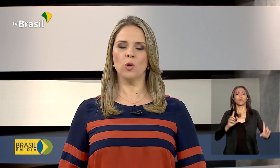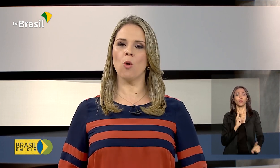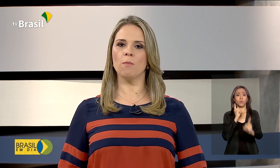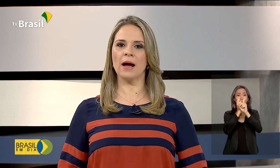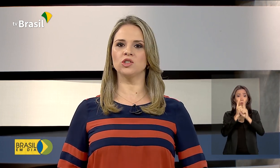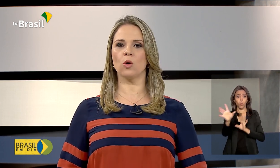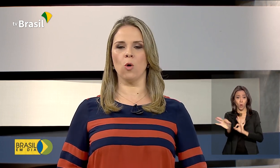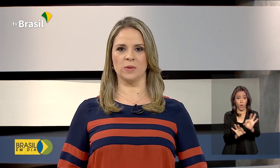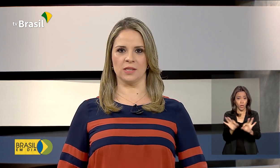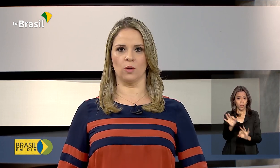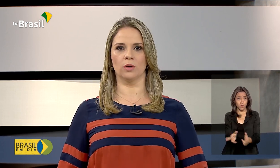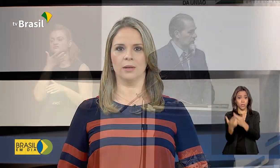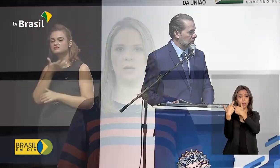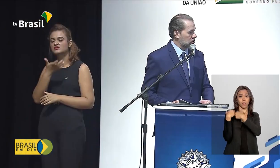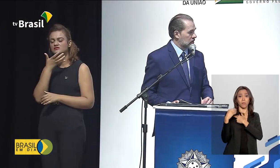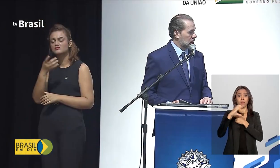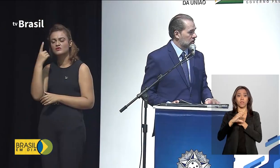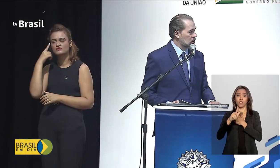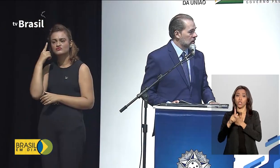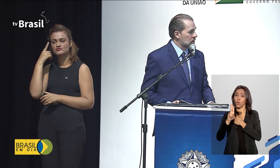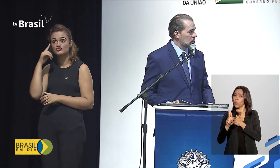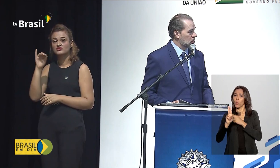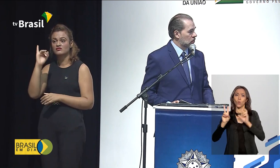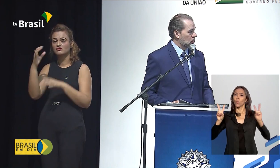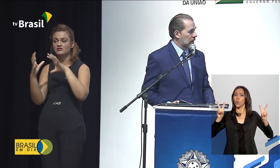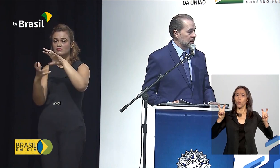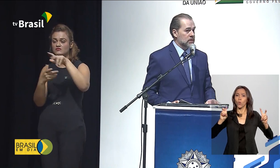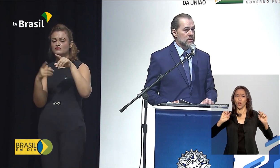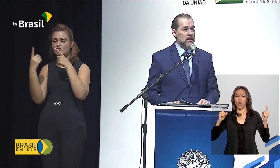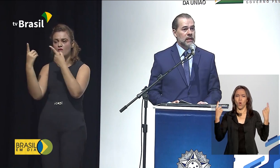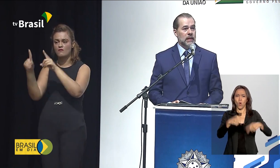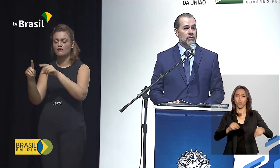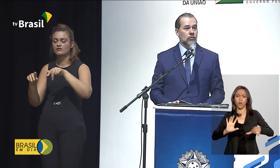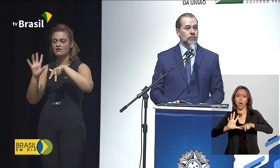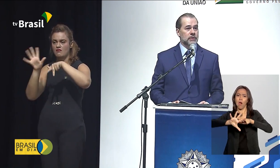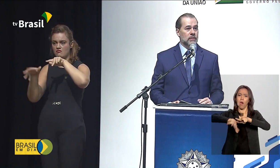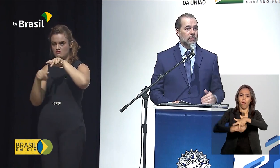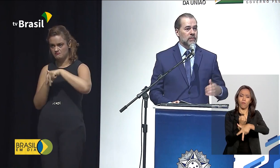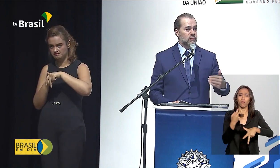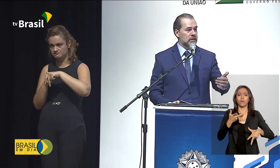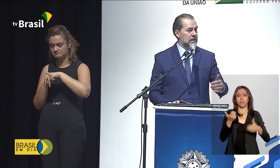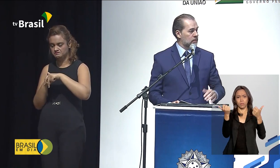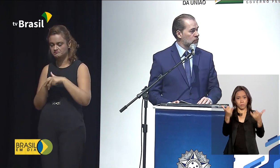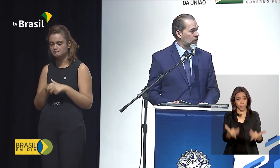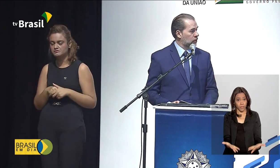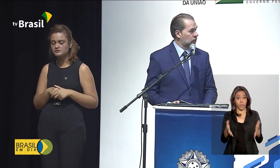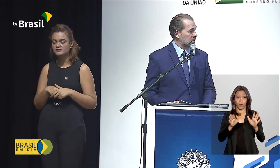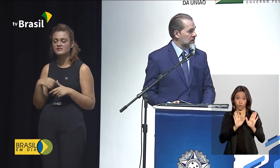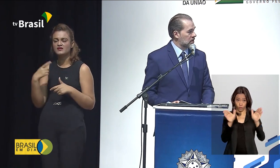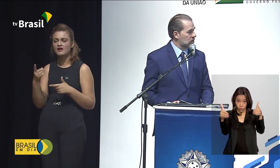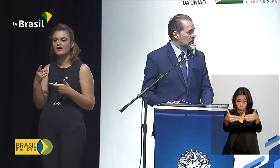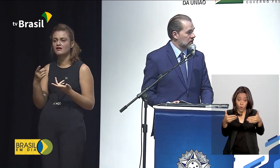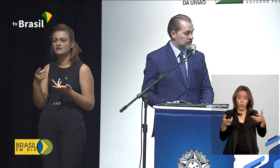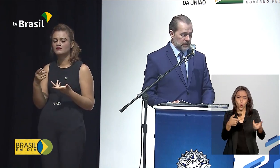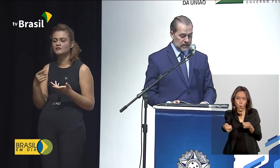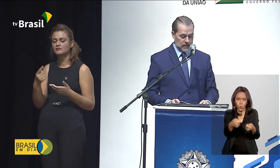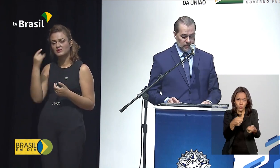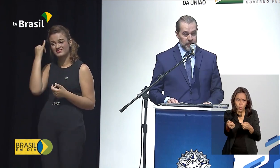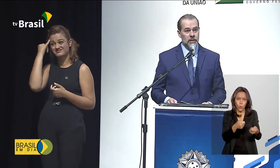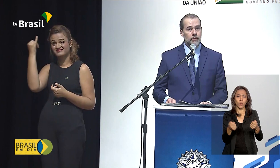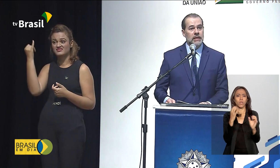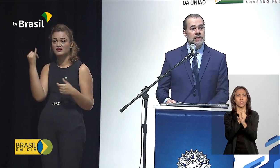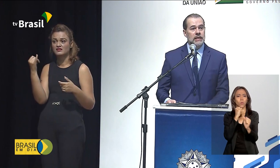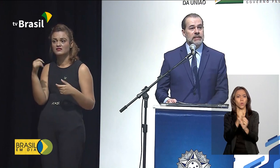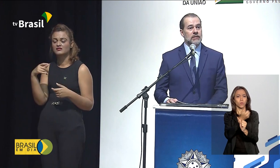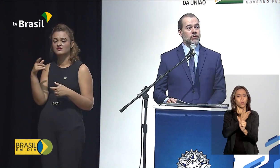sobre o combate à corrupção. O fórum discute a importância do controle das contas da União no enfrentamento à corrupção